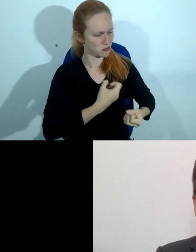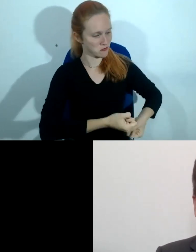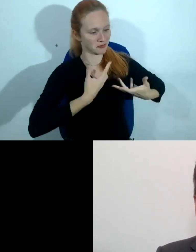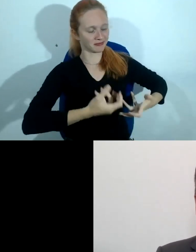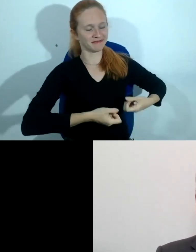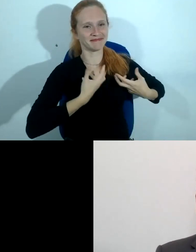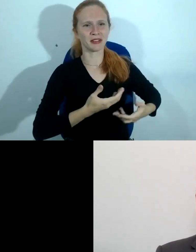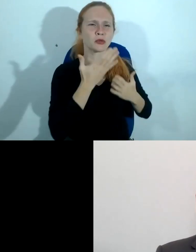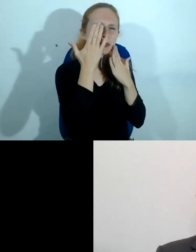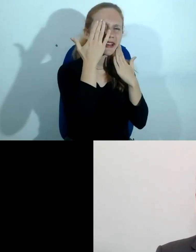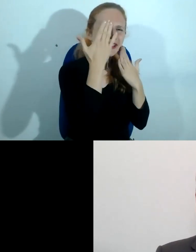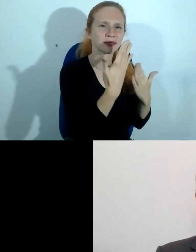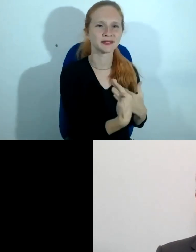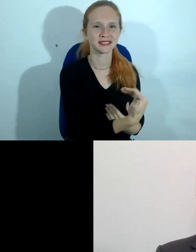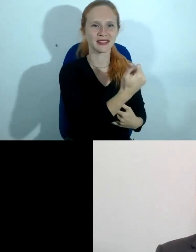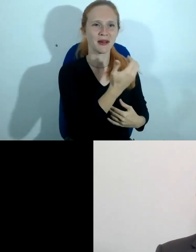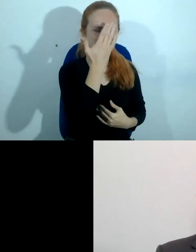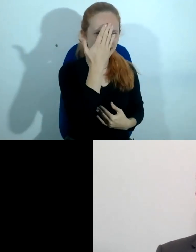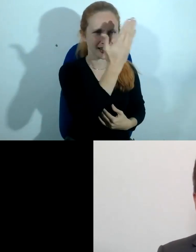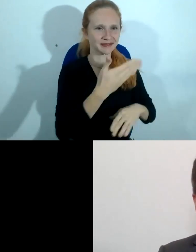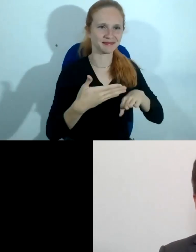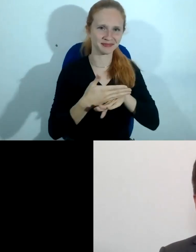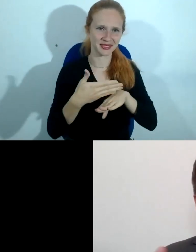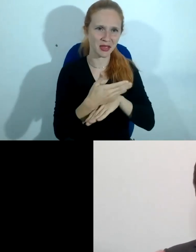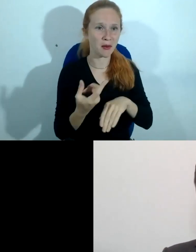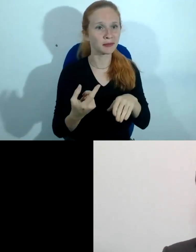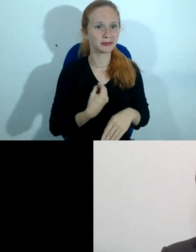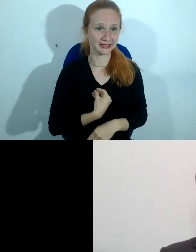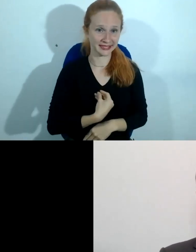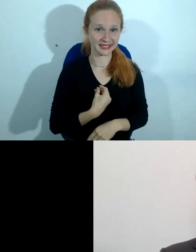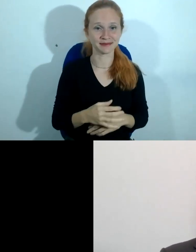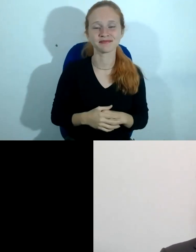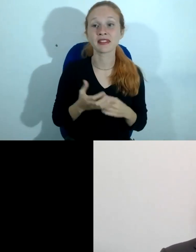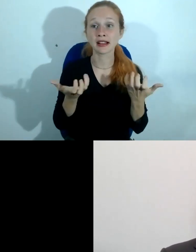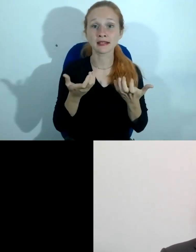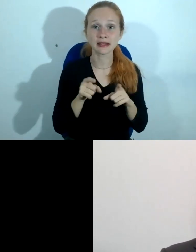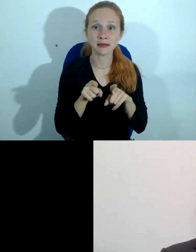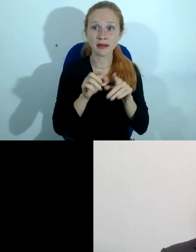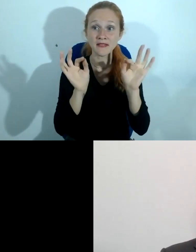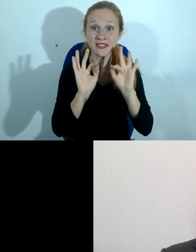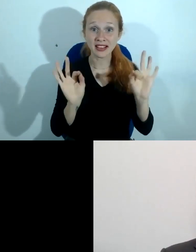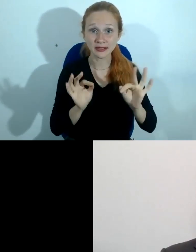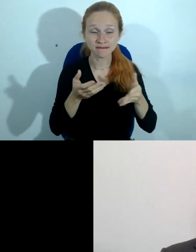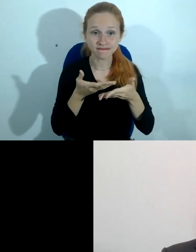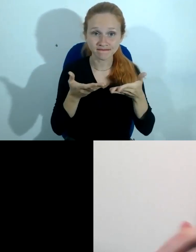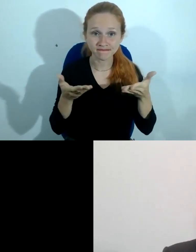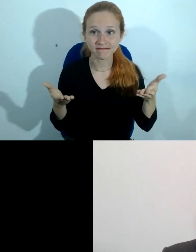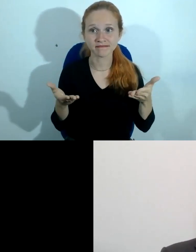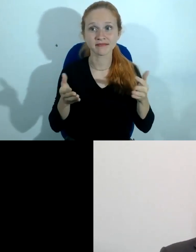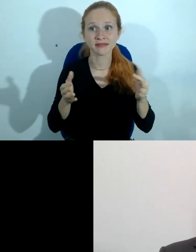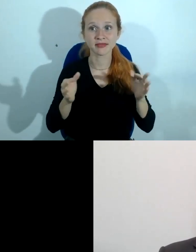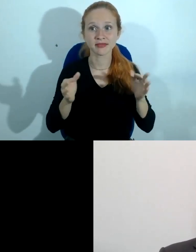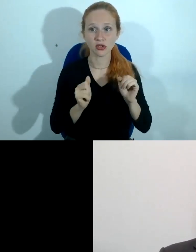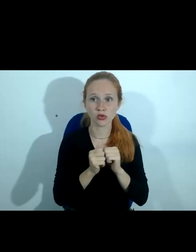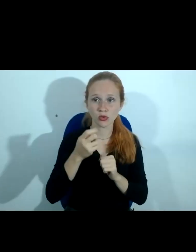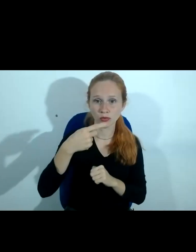Dijá, meu muito obrigado pela sua presença. E dizer a todos o quanto que eu estou feliz aqui em poder, junto aos